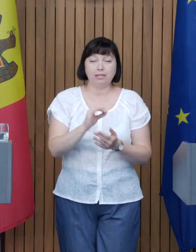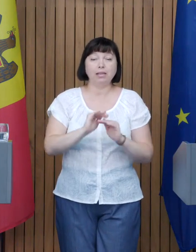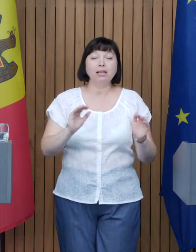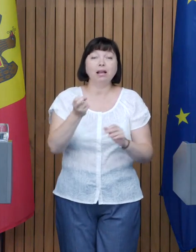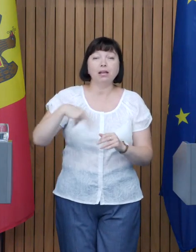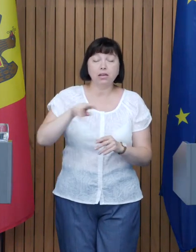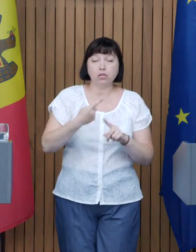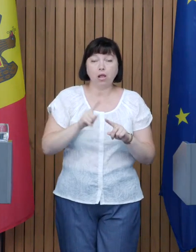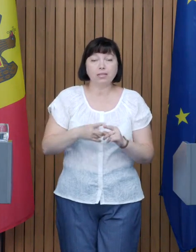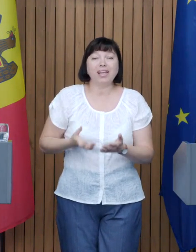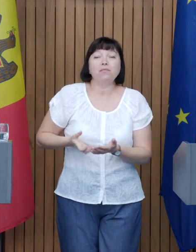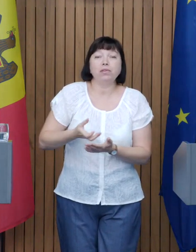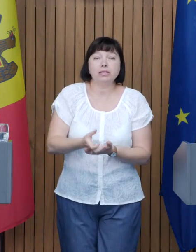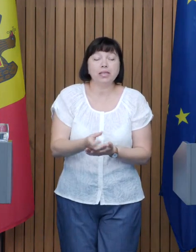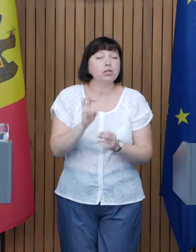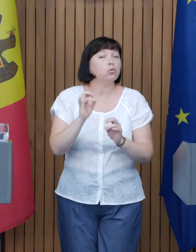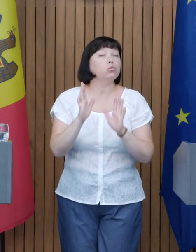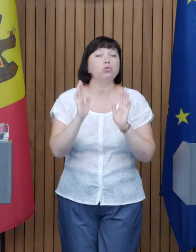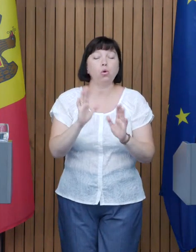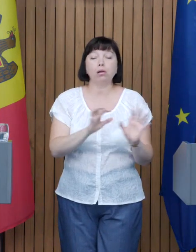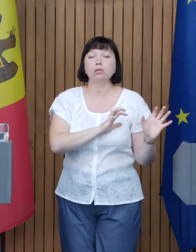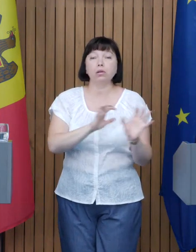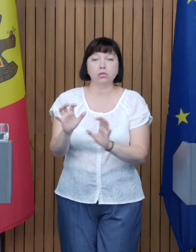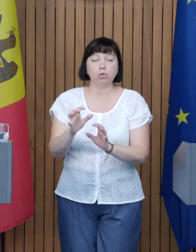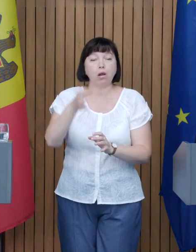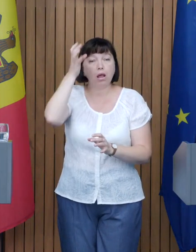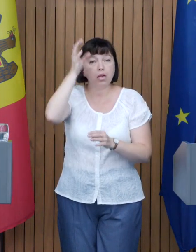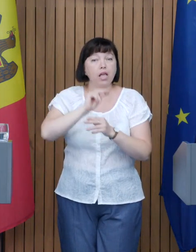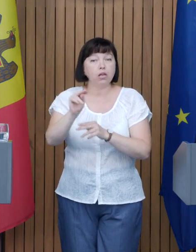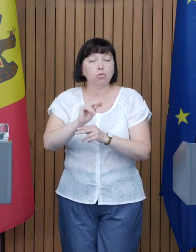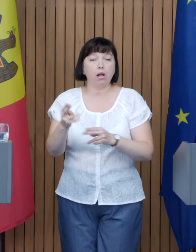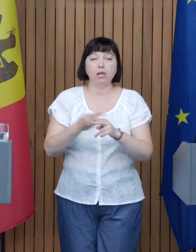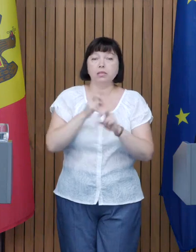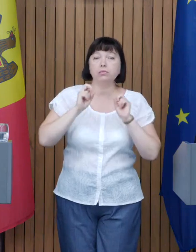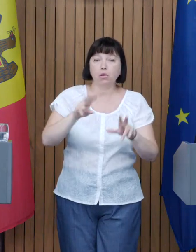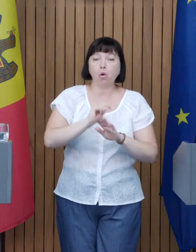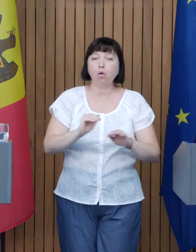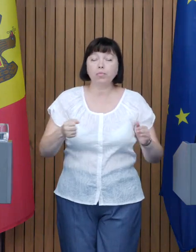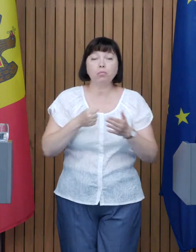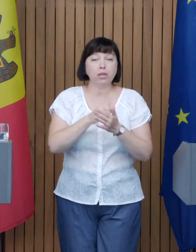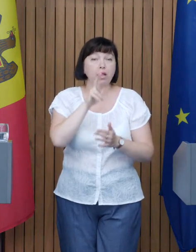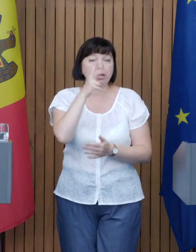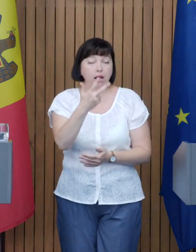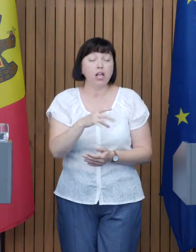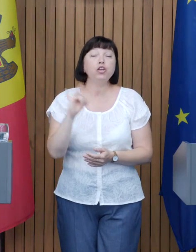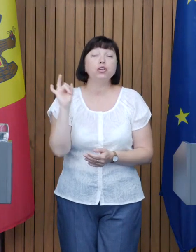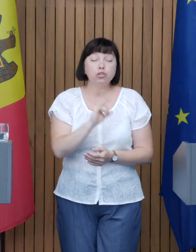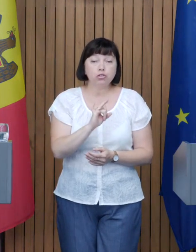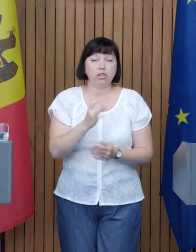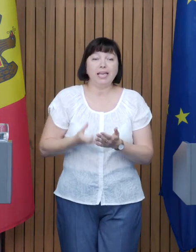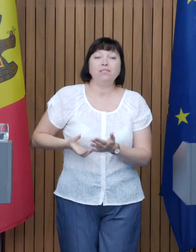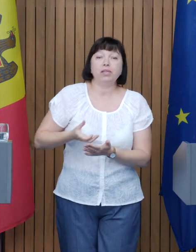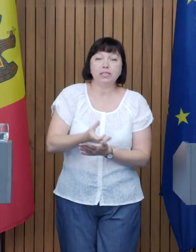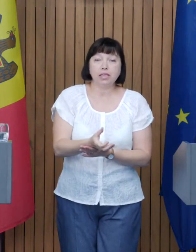o investiție nu doar în asigurarea educației, securității copiilor de până la 3 ani Dar și o